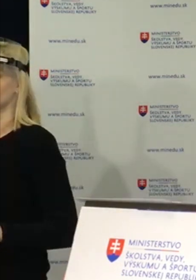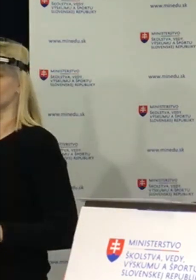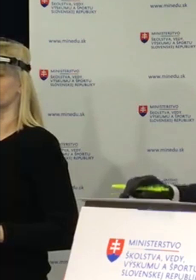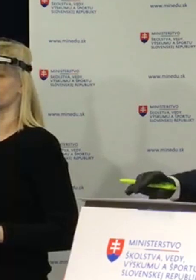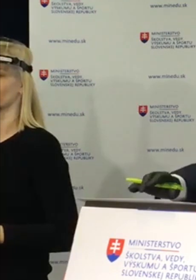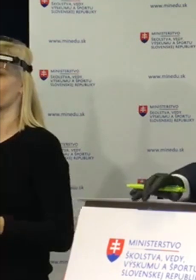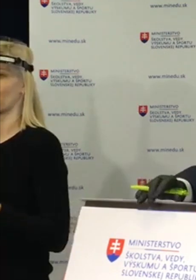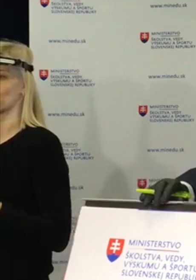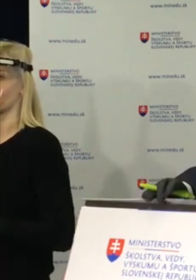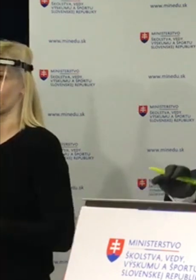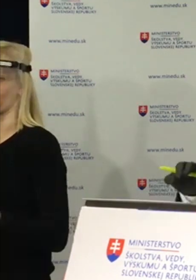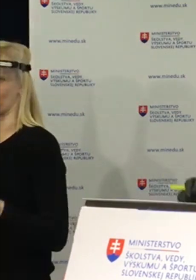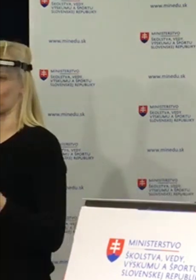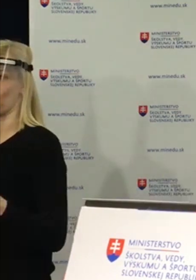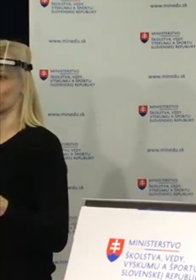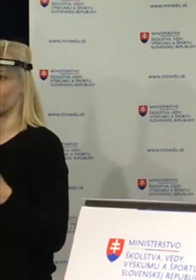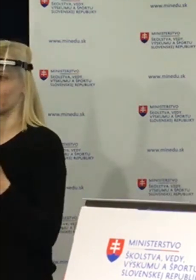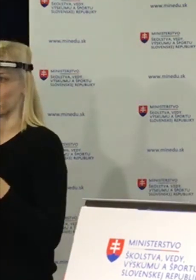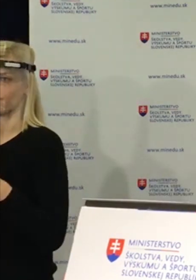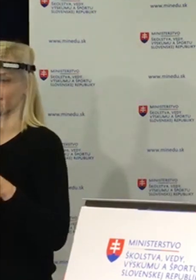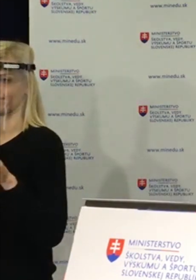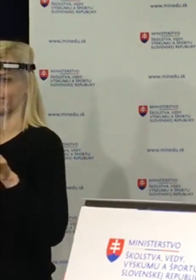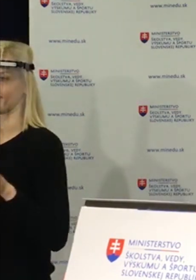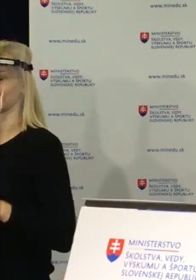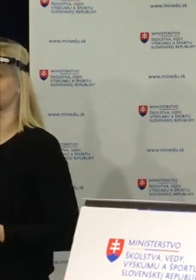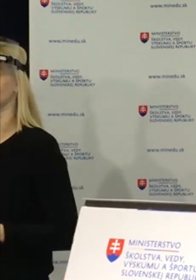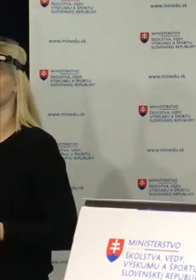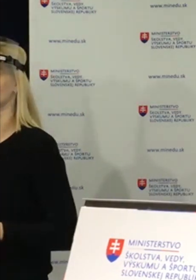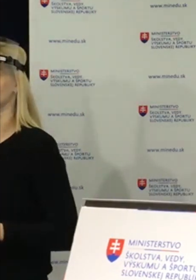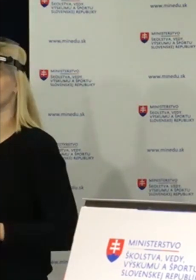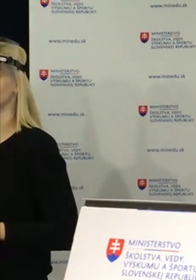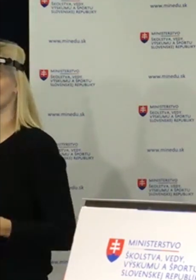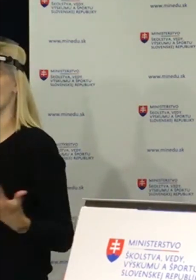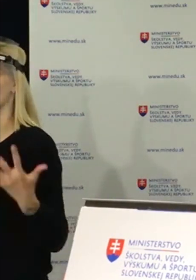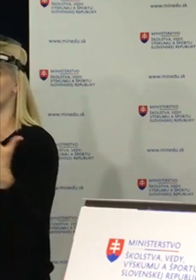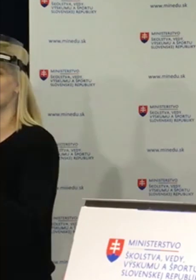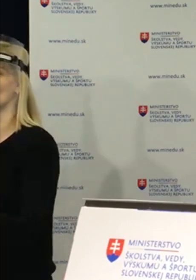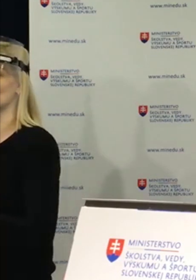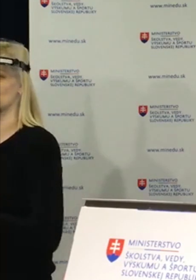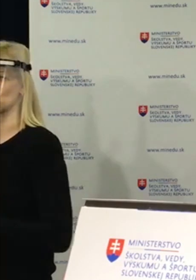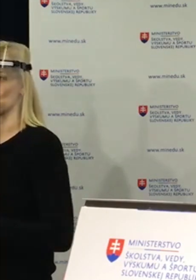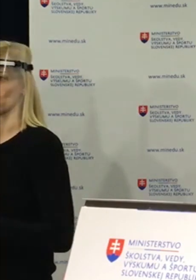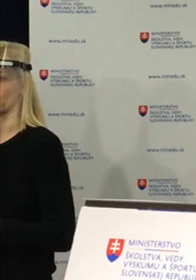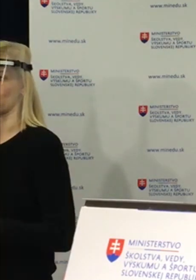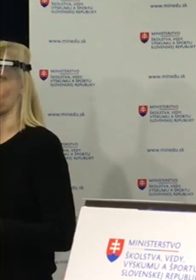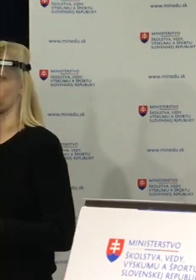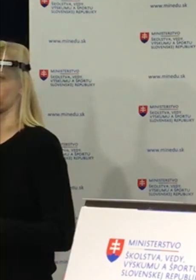Ďalšie dve dôležité informácie k tejto téme sú pri osemročných štúdiách